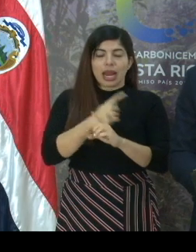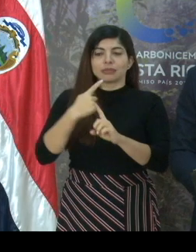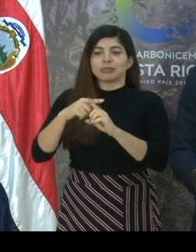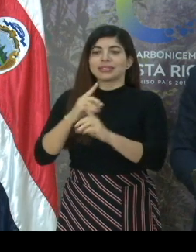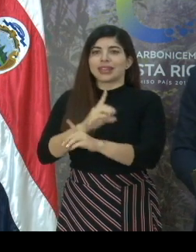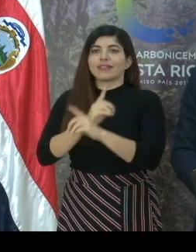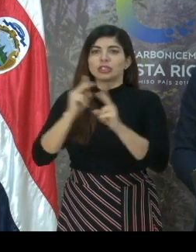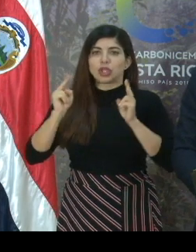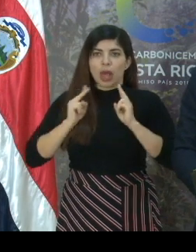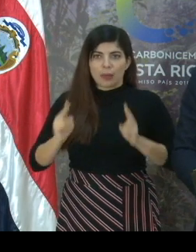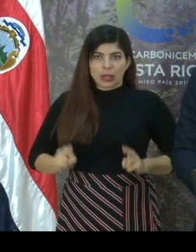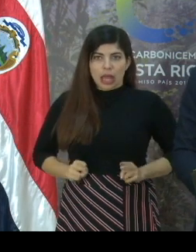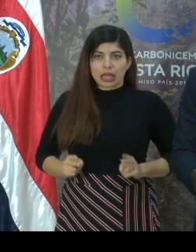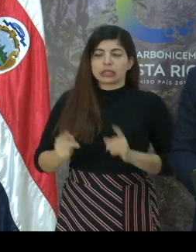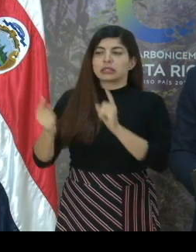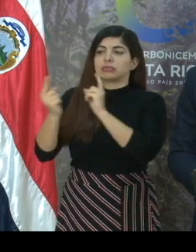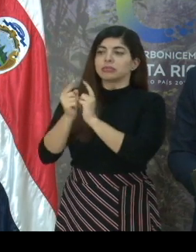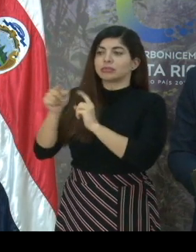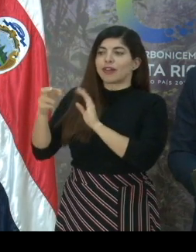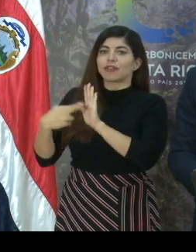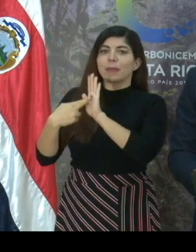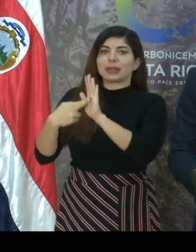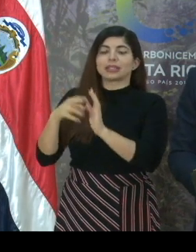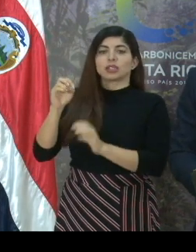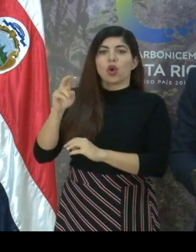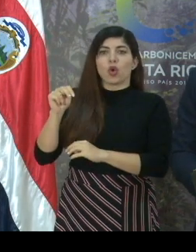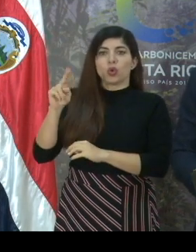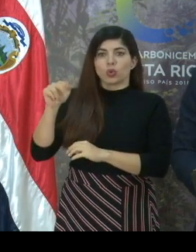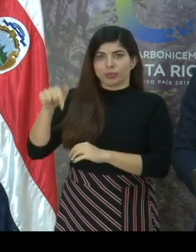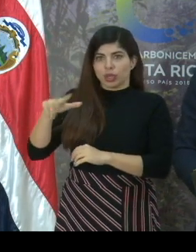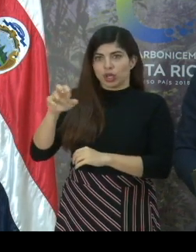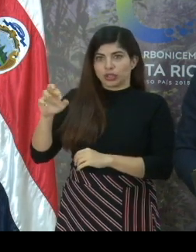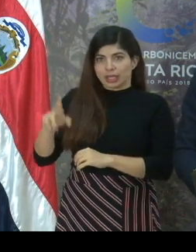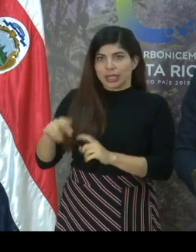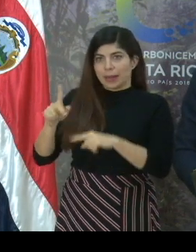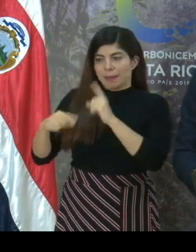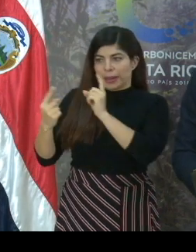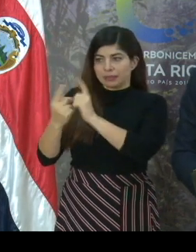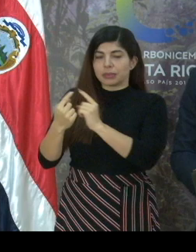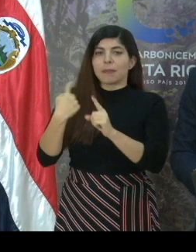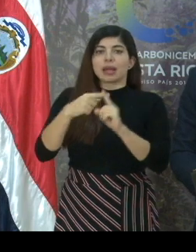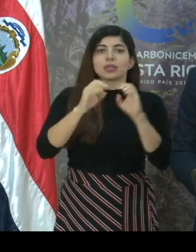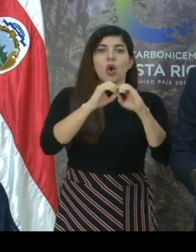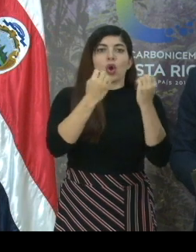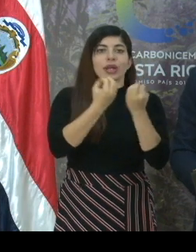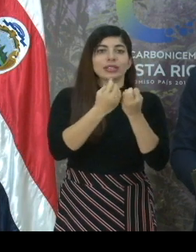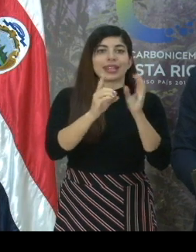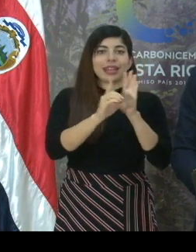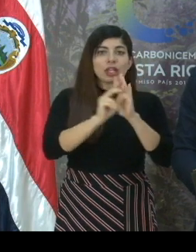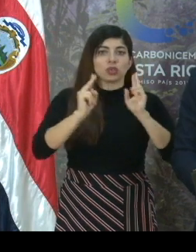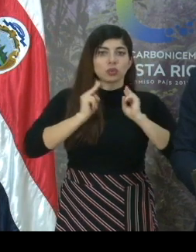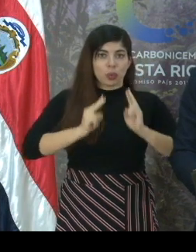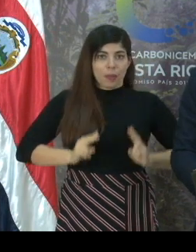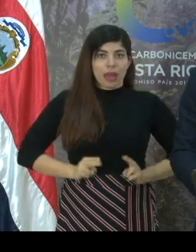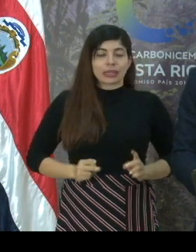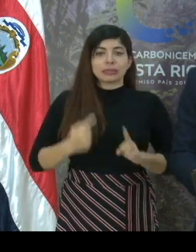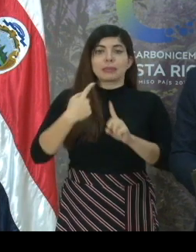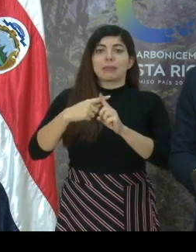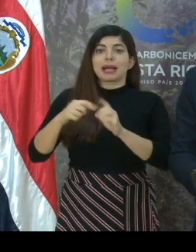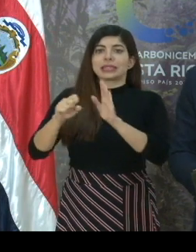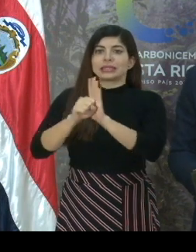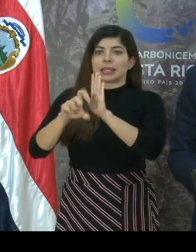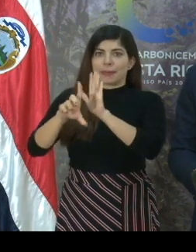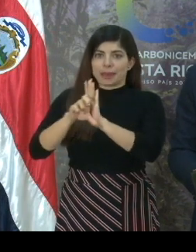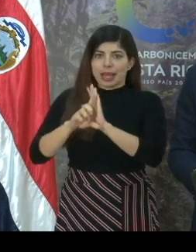Habitantes, con la representación de Naciones Unidas en Costa Rica, con organizaciones de derechos humanos y con la Asamblea